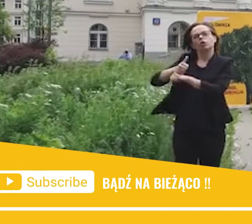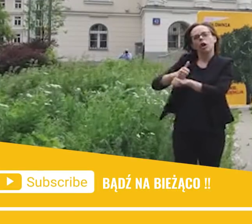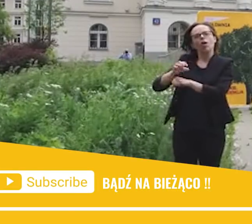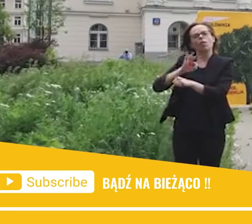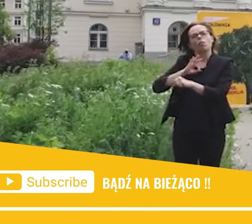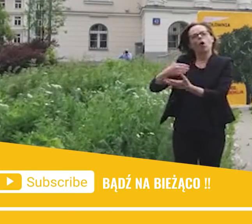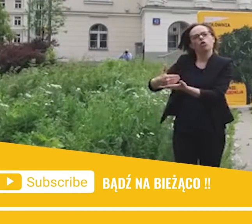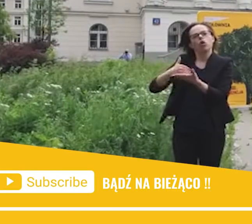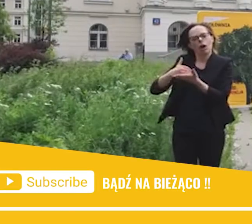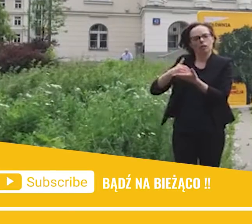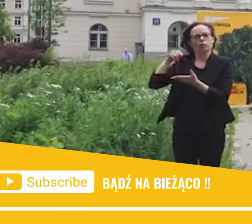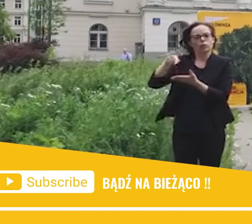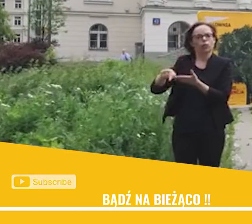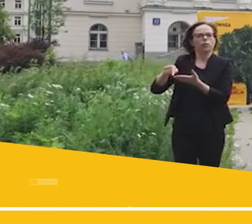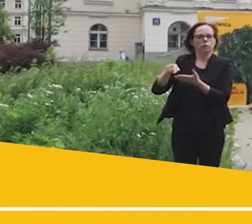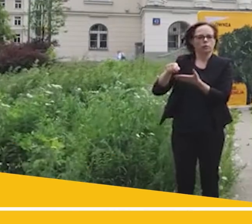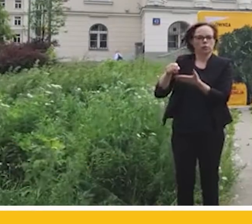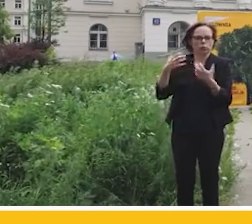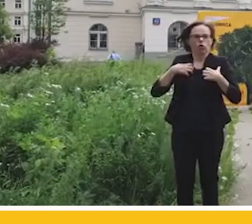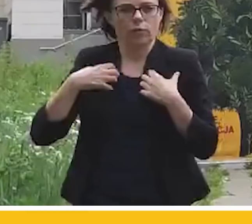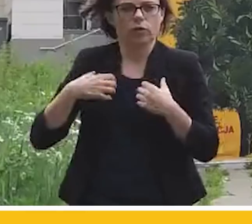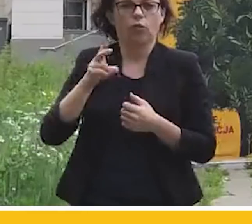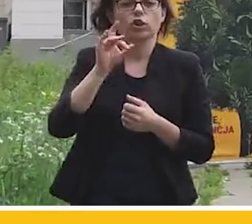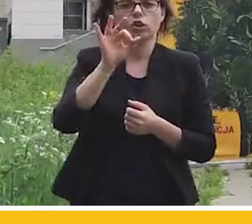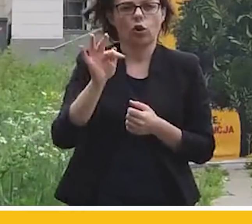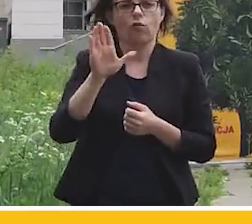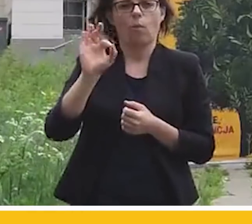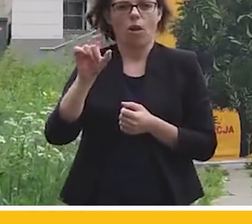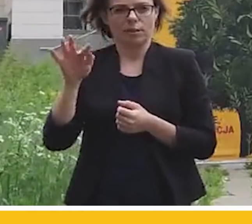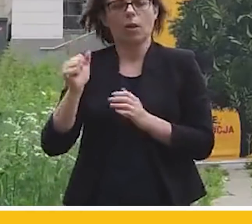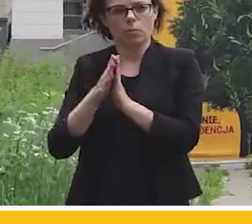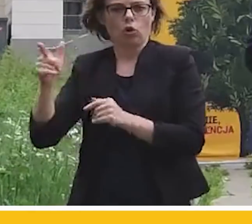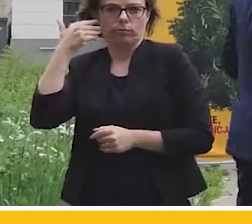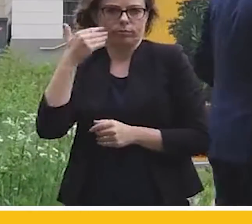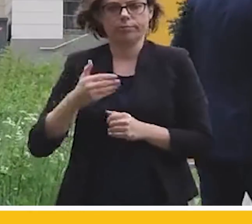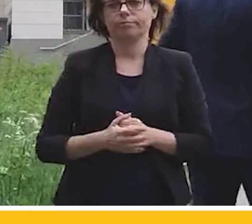ekologicznych, środowiskowych, Krzysztof Bolesta, którego proszę teraz o zabranie głosu i kilka słów.